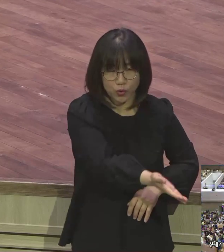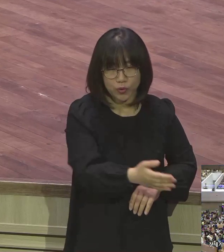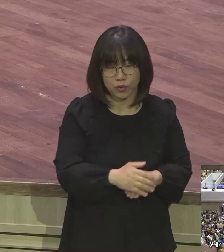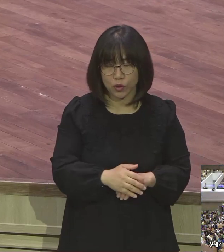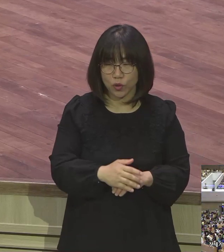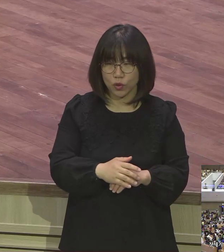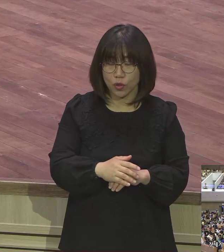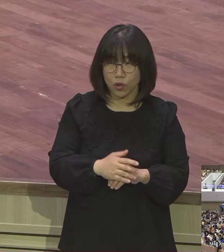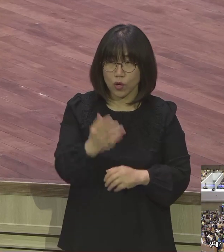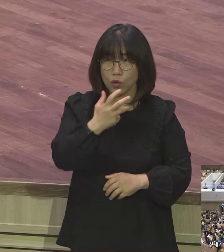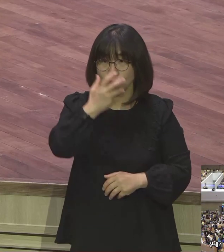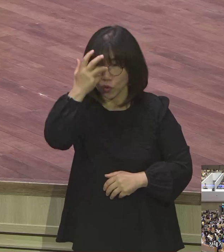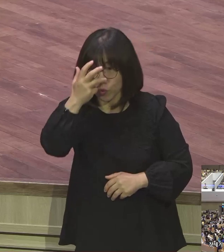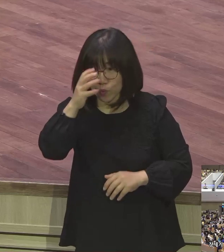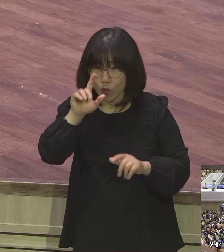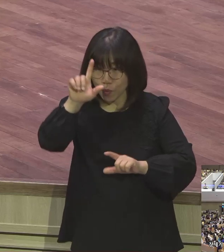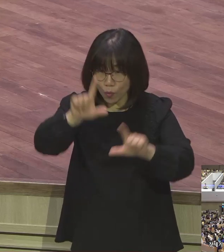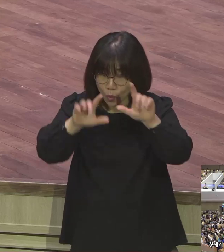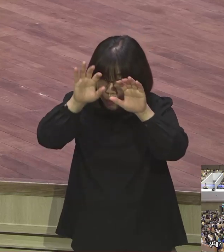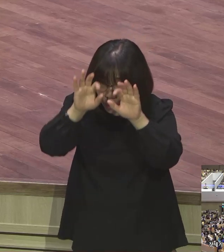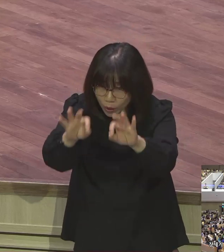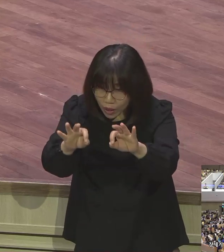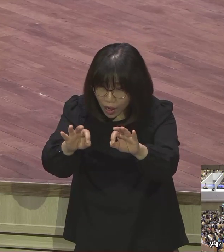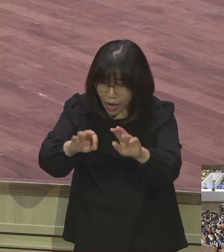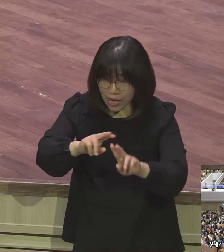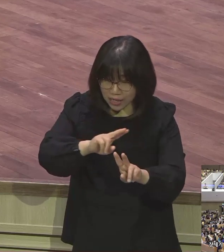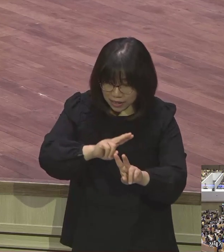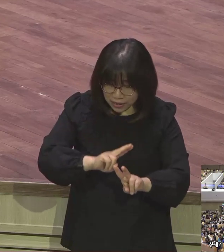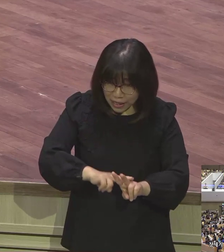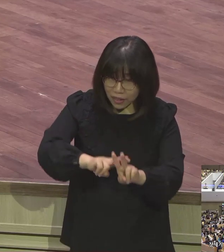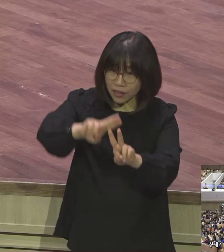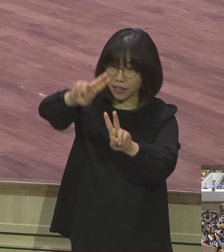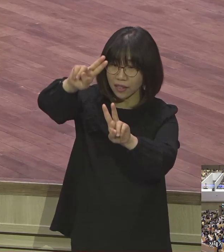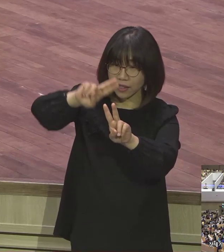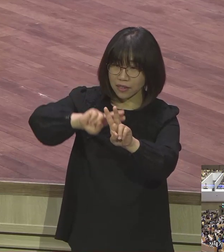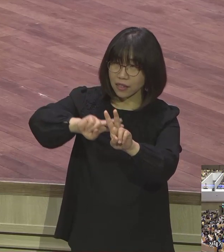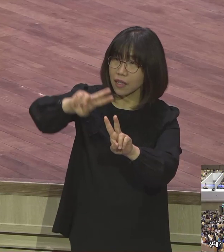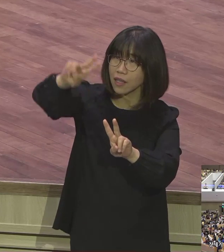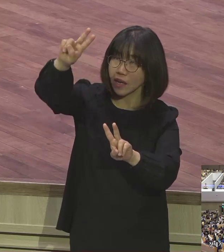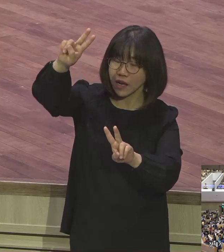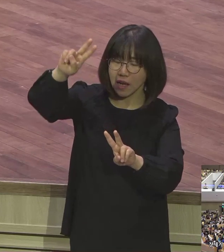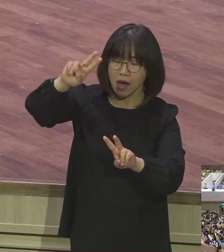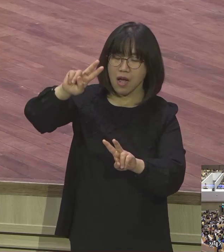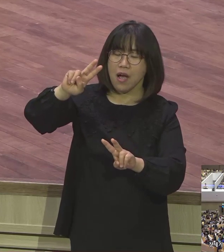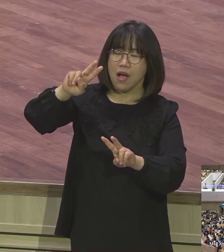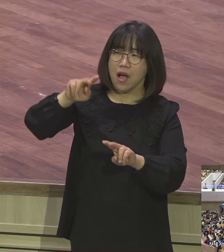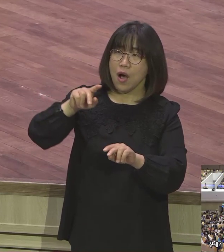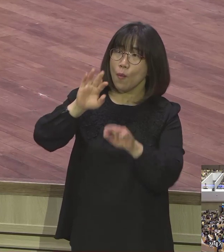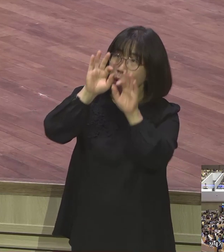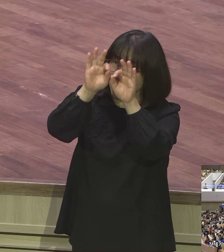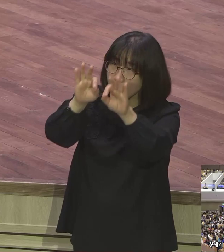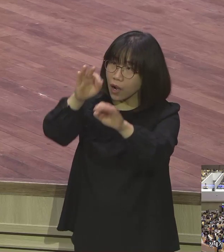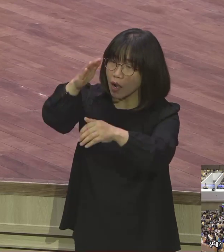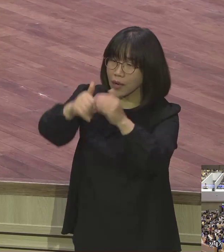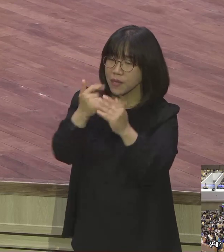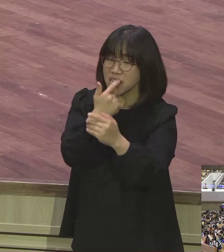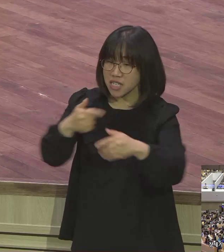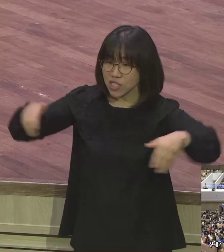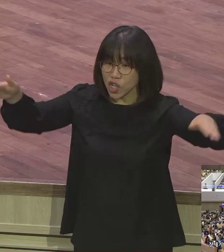사닭다리가 땅 위에 서있고 있는데 그 꼭대기가 하늘에 닿았고 또 본 적 하나님의 사자들이 그 위에서